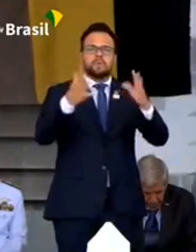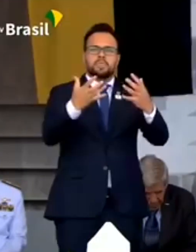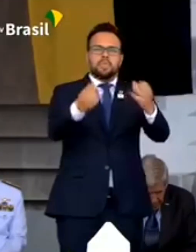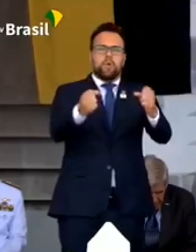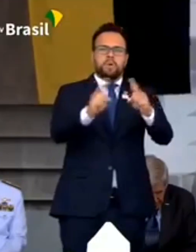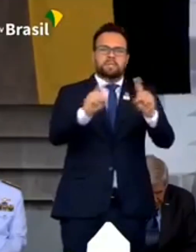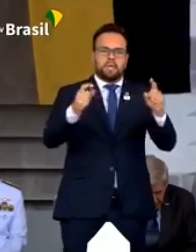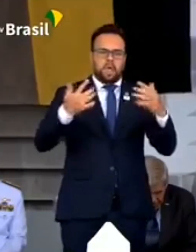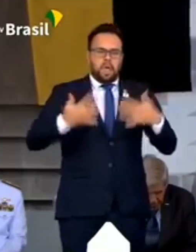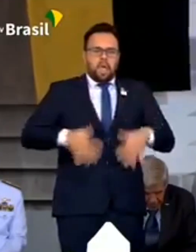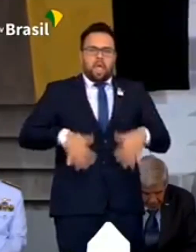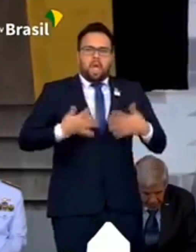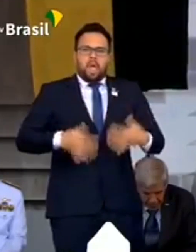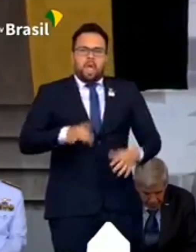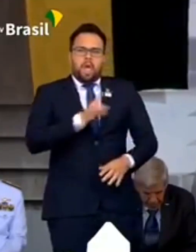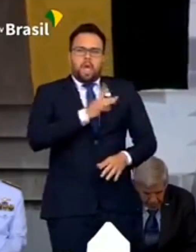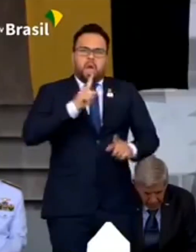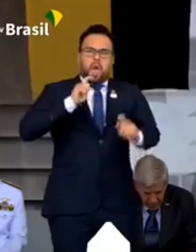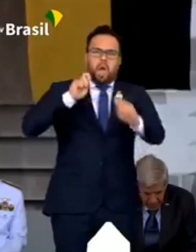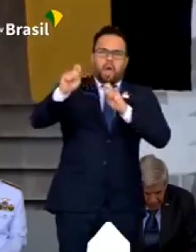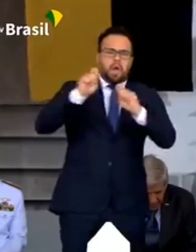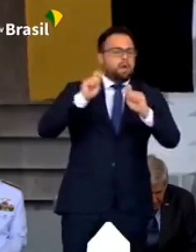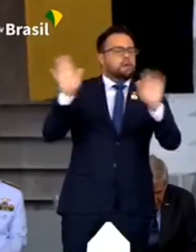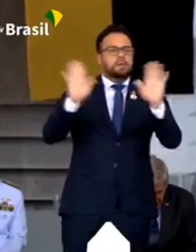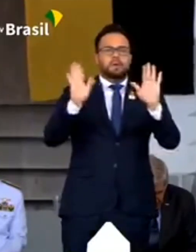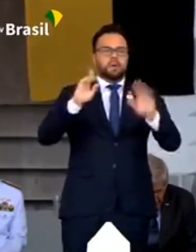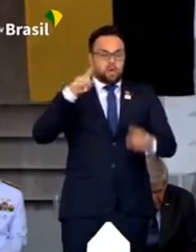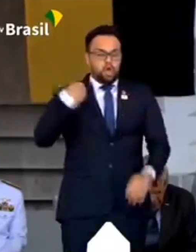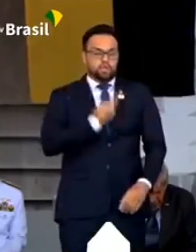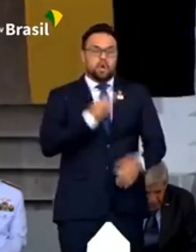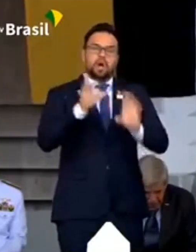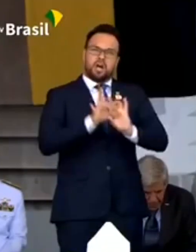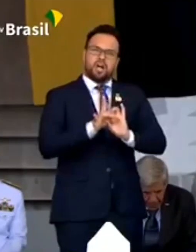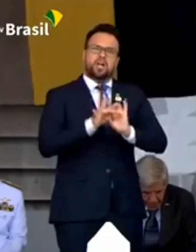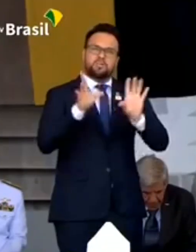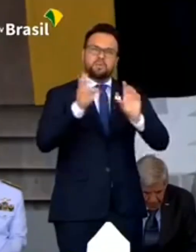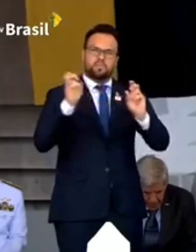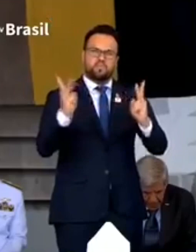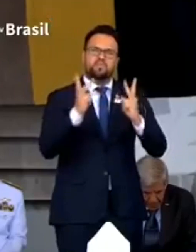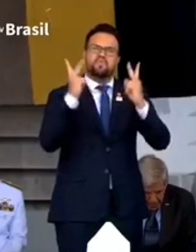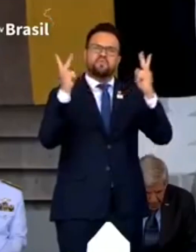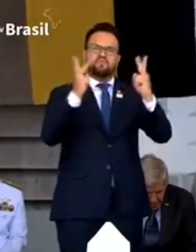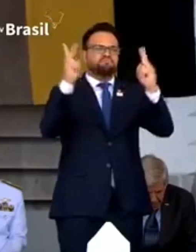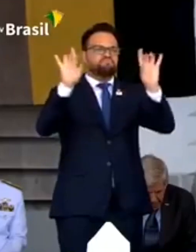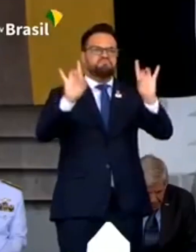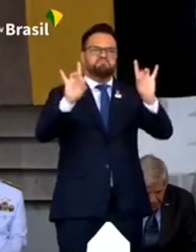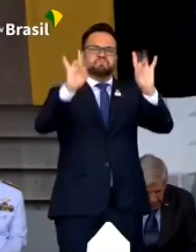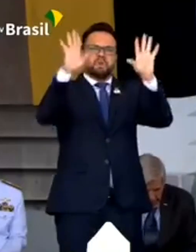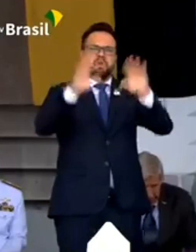A nossa liberdade não tem preço. Ela vale mais que a nossa própria vida. Obrigada. Obrigada.